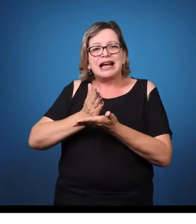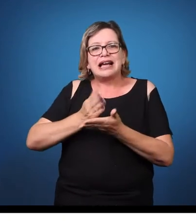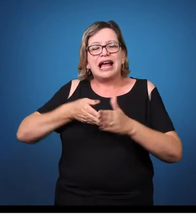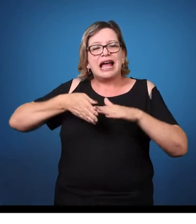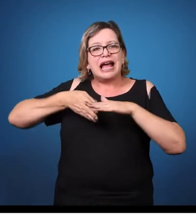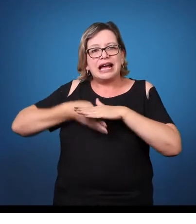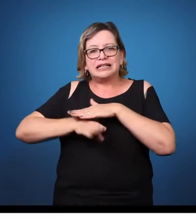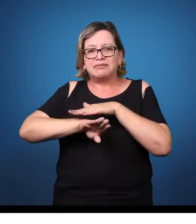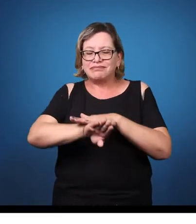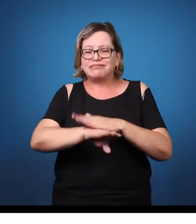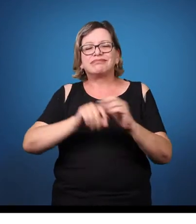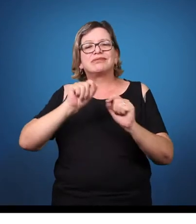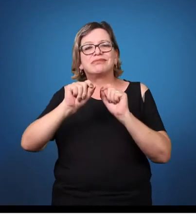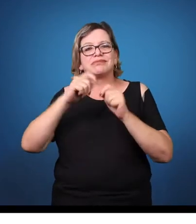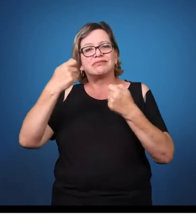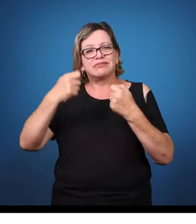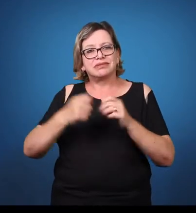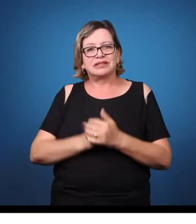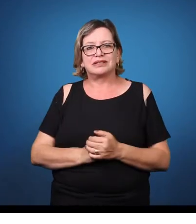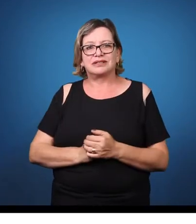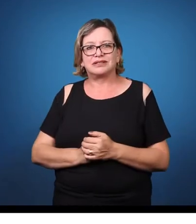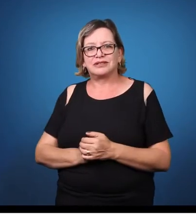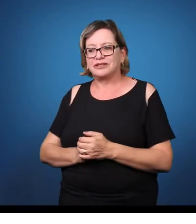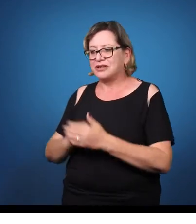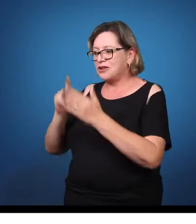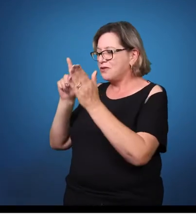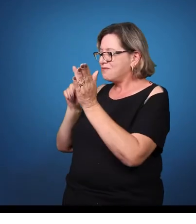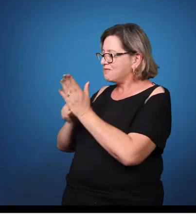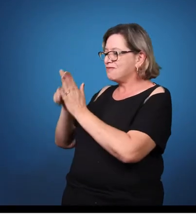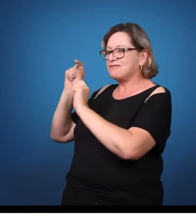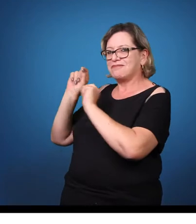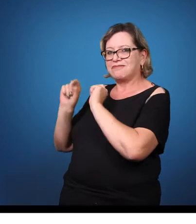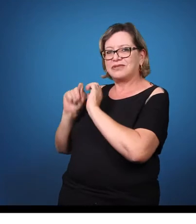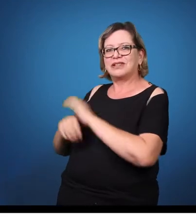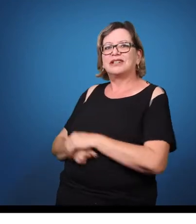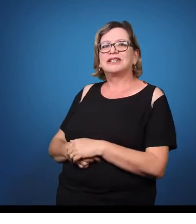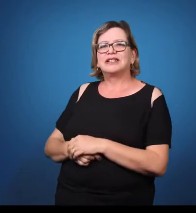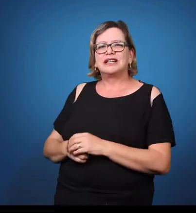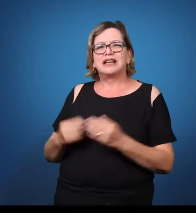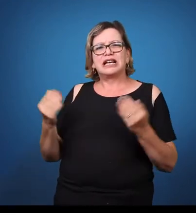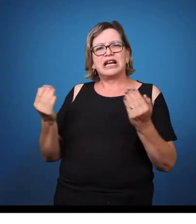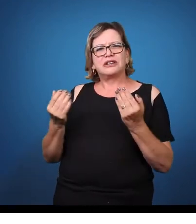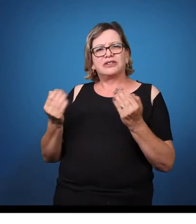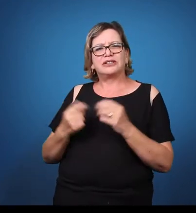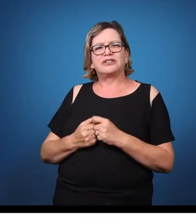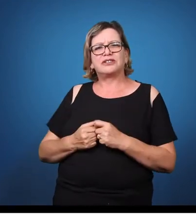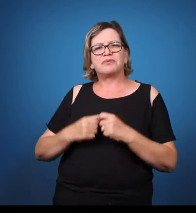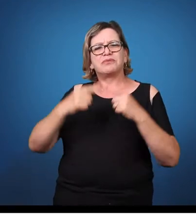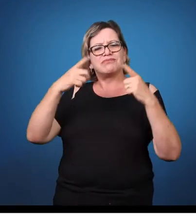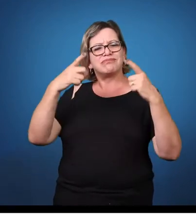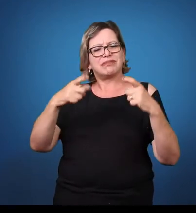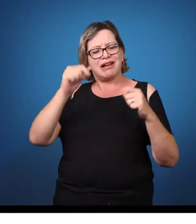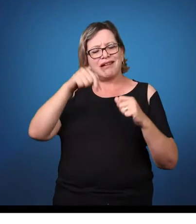de formações, de visões de mundo, de procedências, enfim. Em um ambiente pluridiversitário,